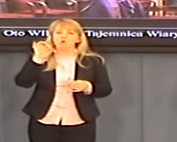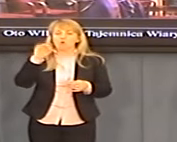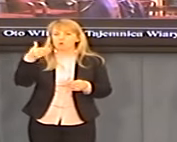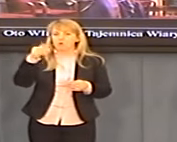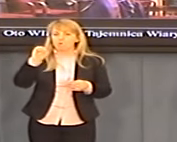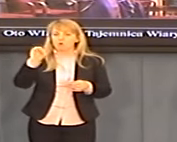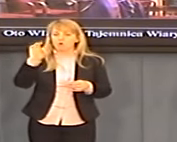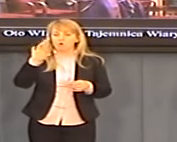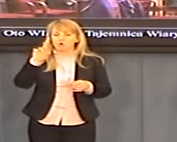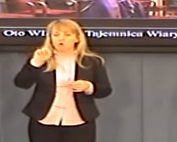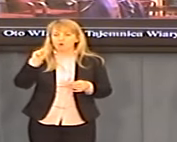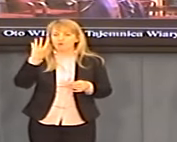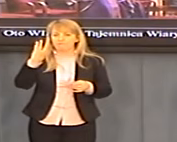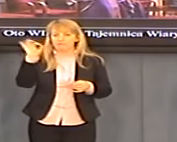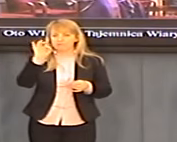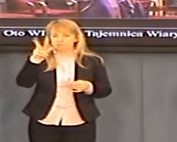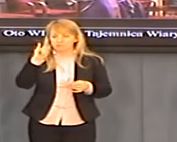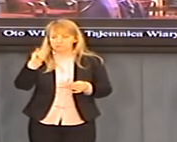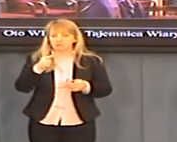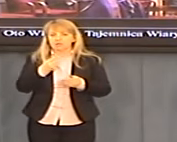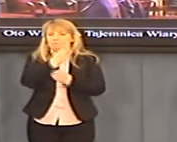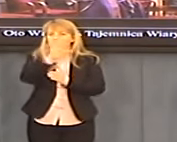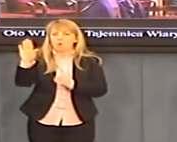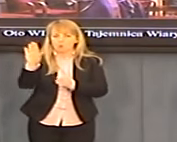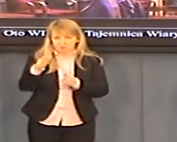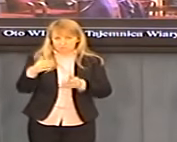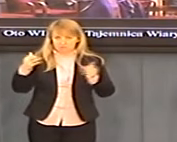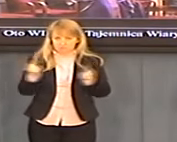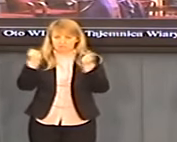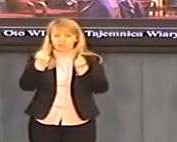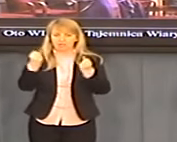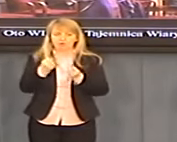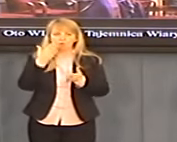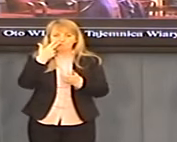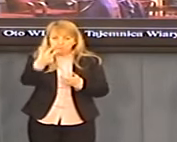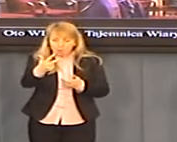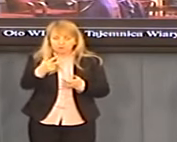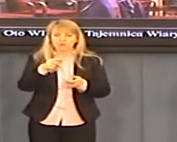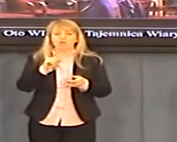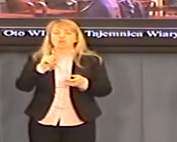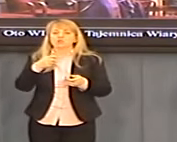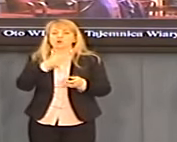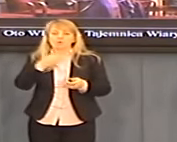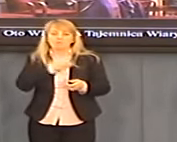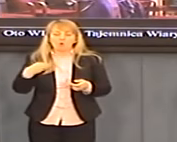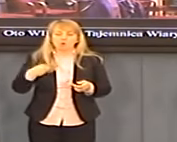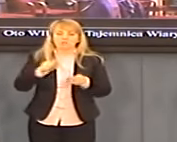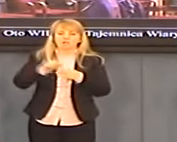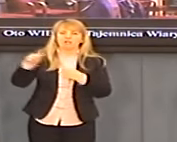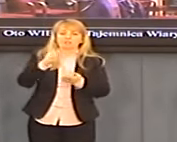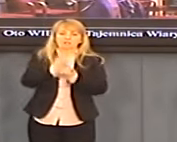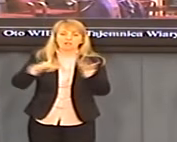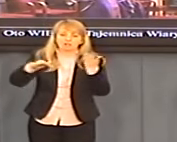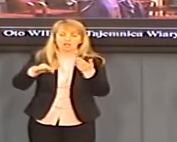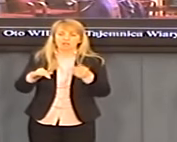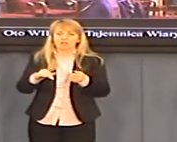na pokaz starają się przedstawić Polskę jako kraj poddańczy, a tą depeszę, o